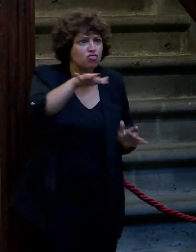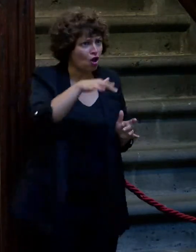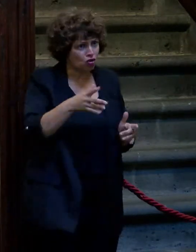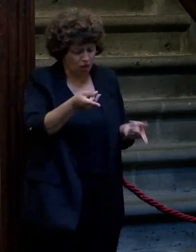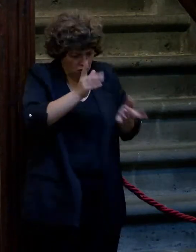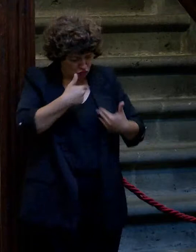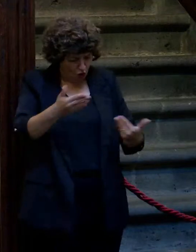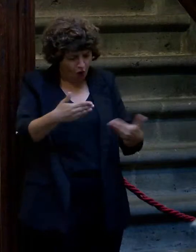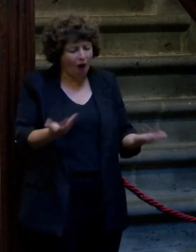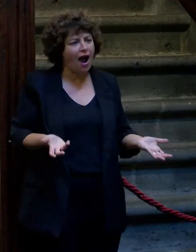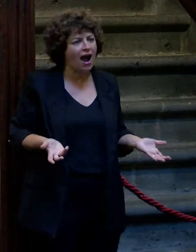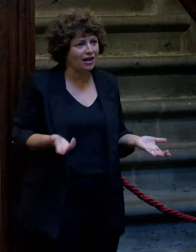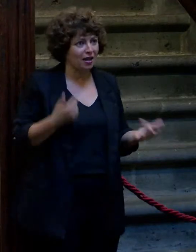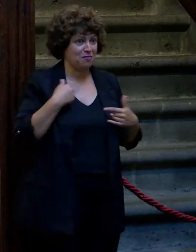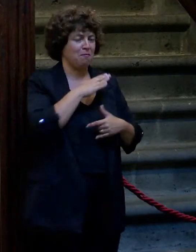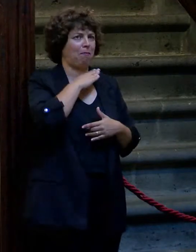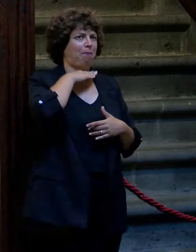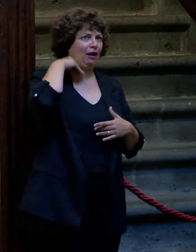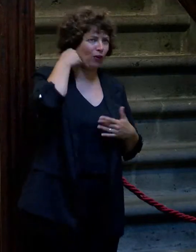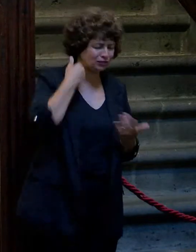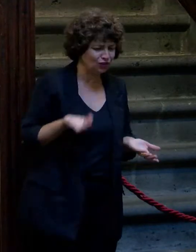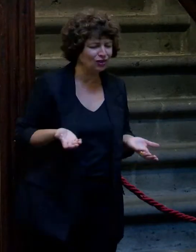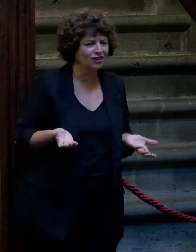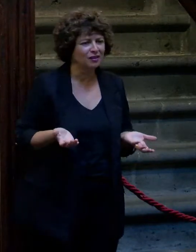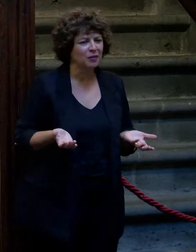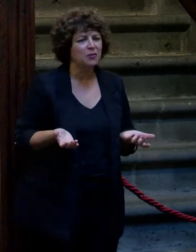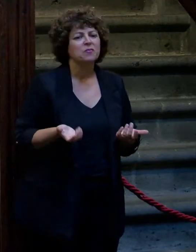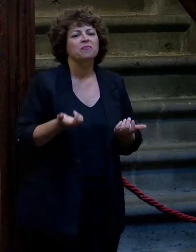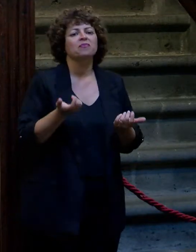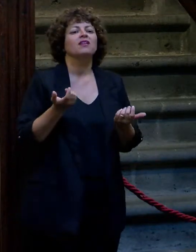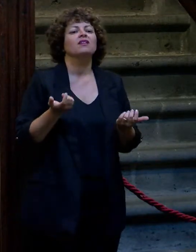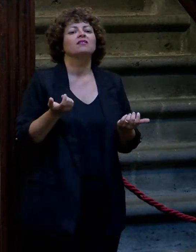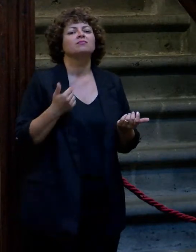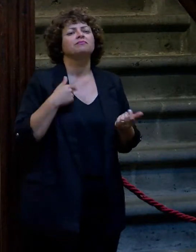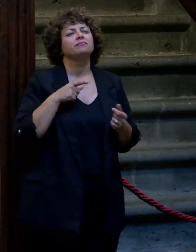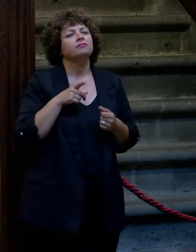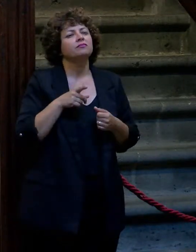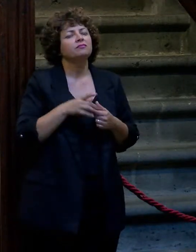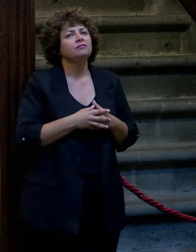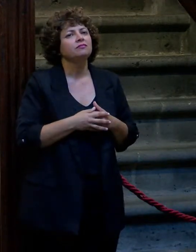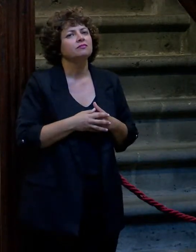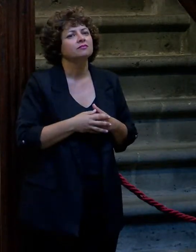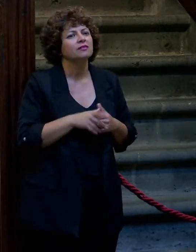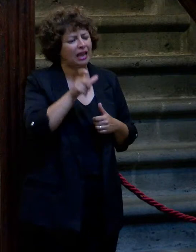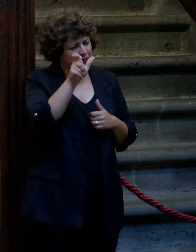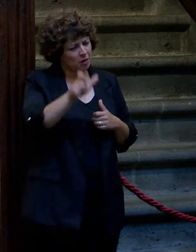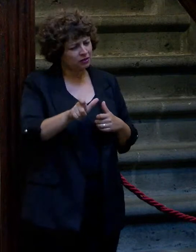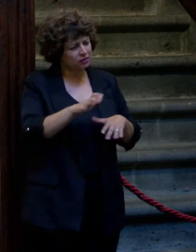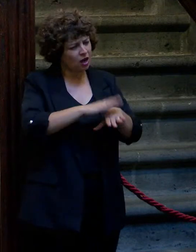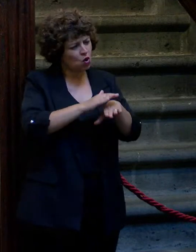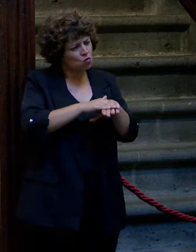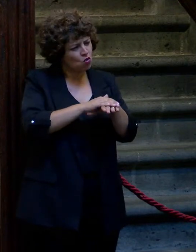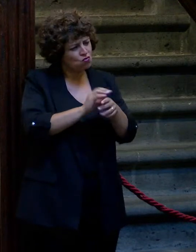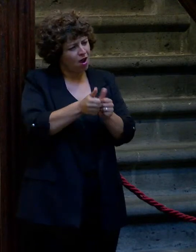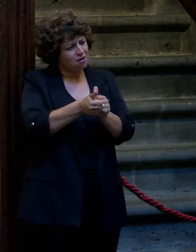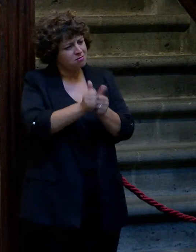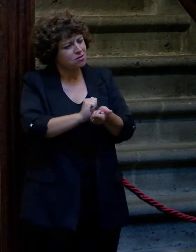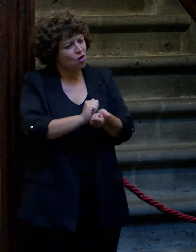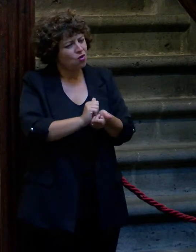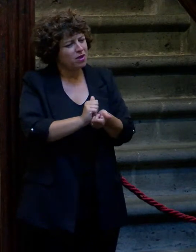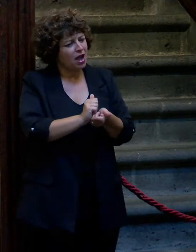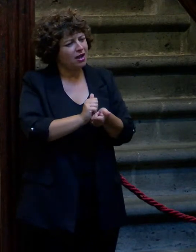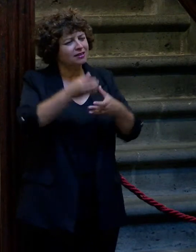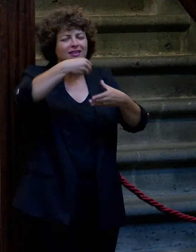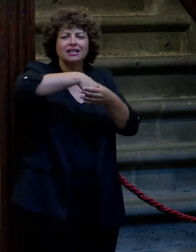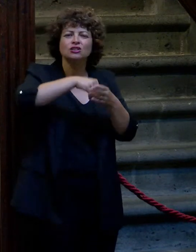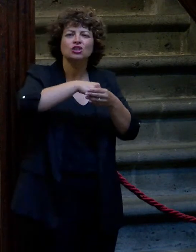dónde cortar, me tienen que cortar después a mí. Y aquellos que te tienen como un referente dentro de lo que es el